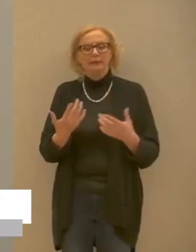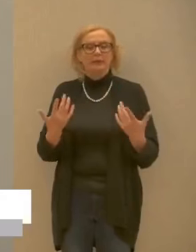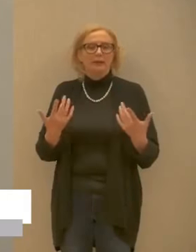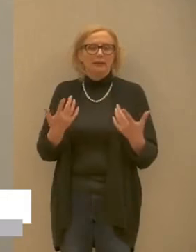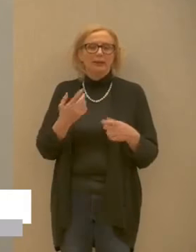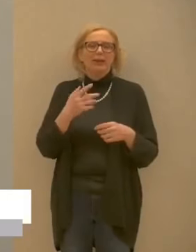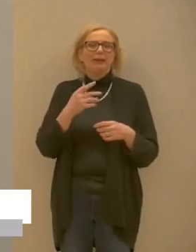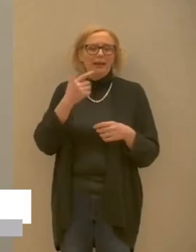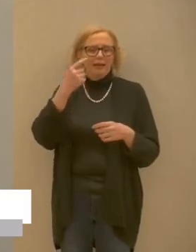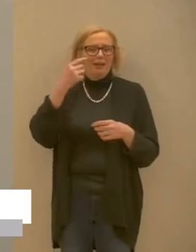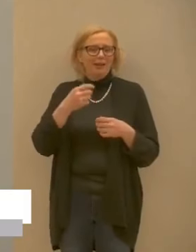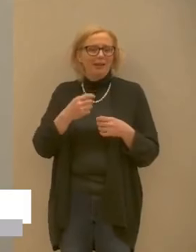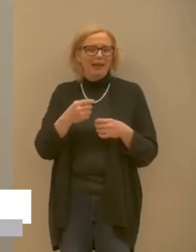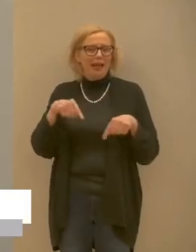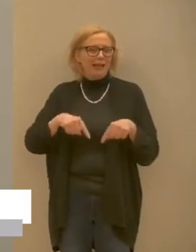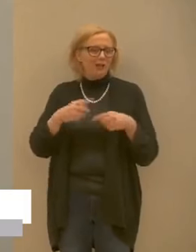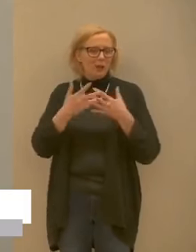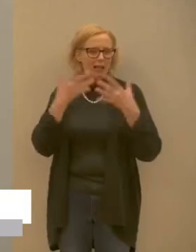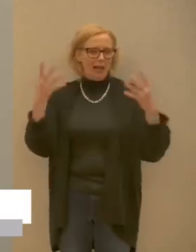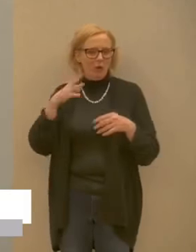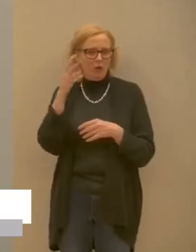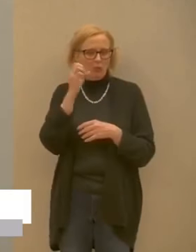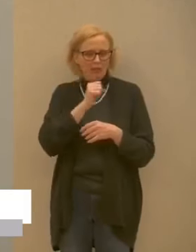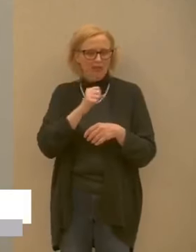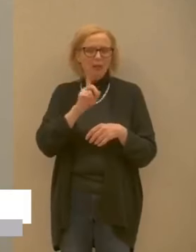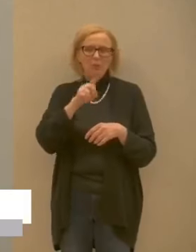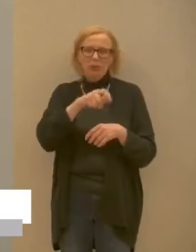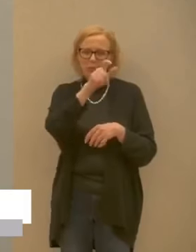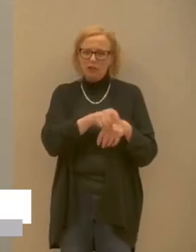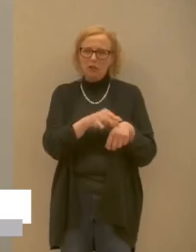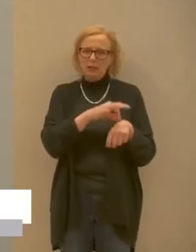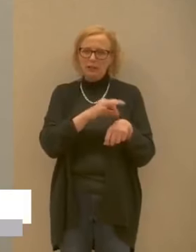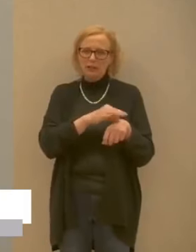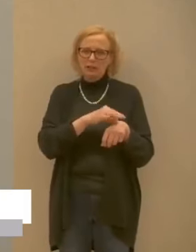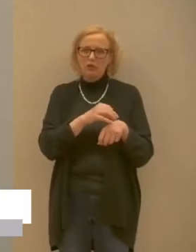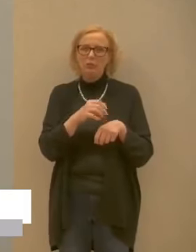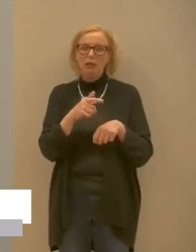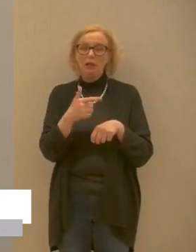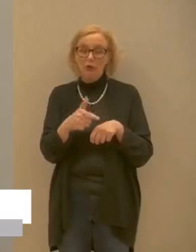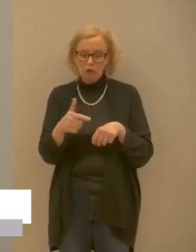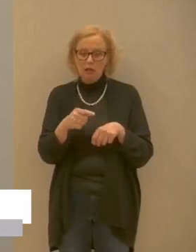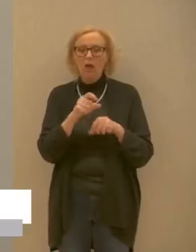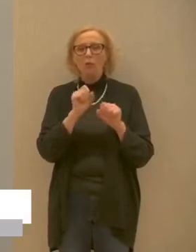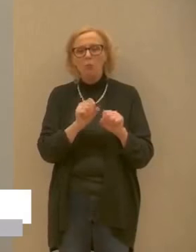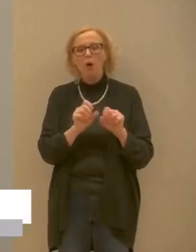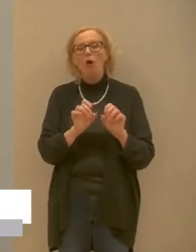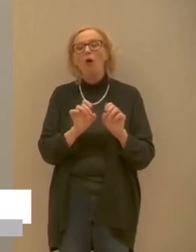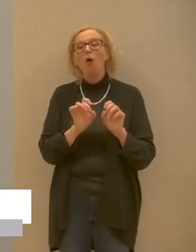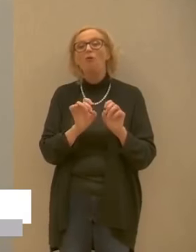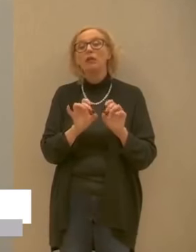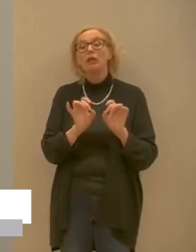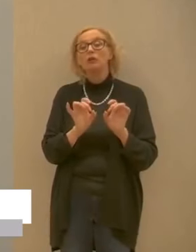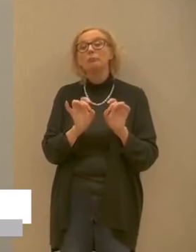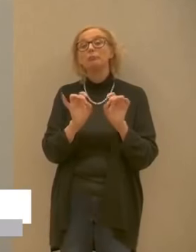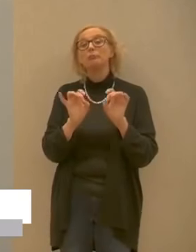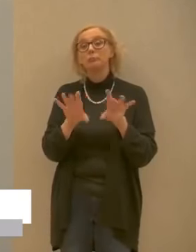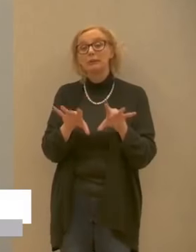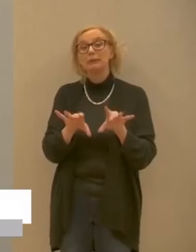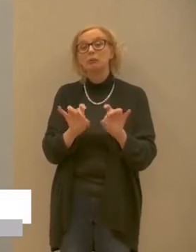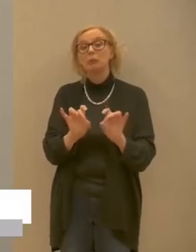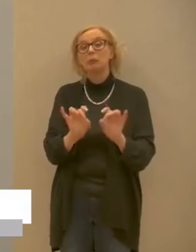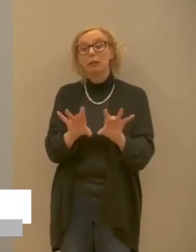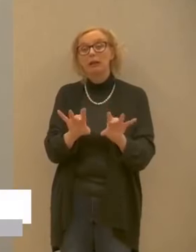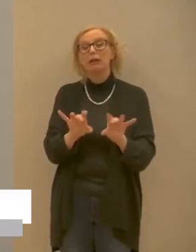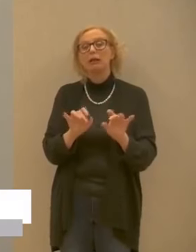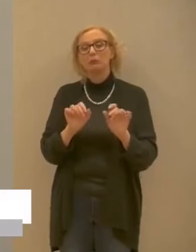asintomatiche possono comunque trasmettere il virus e quindi quello che è rilevante per ciascuno di